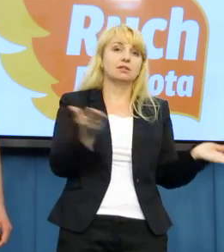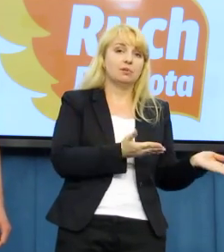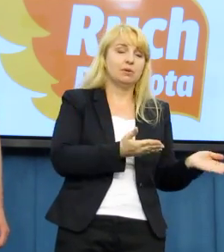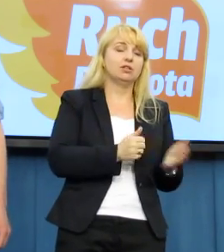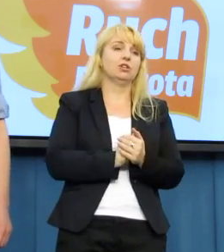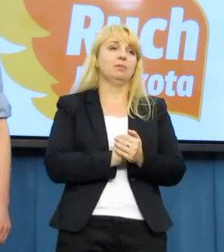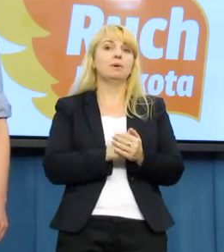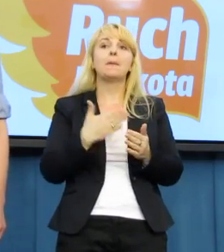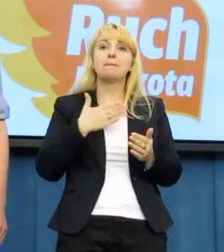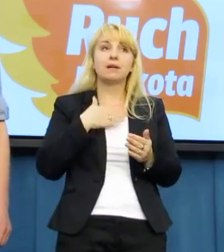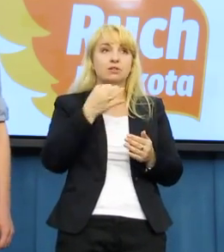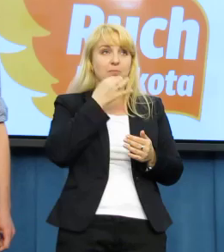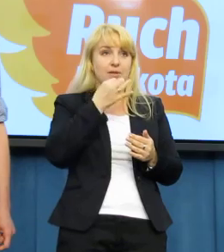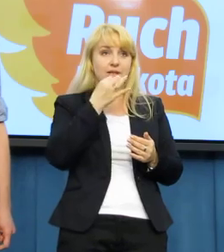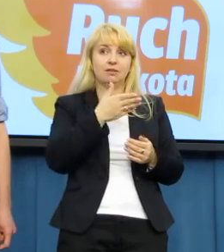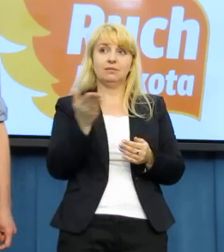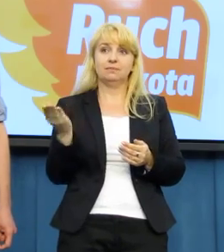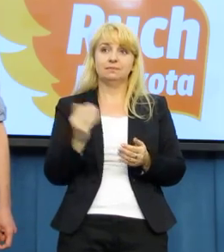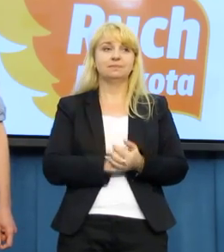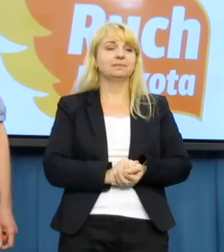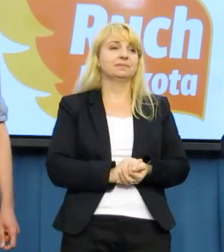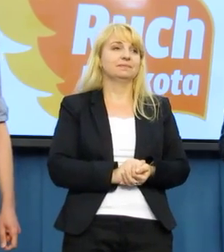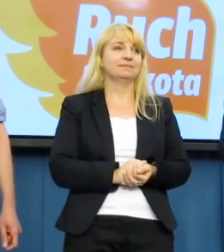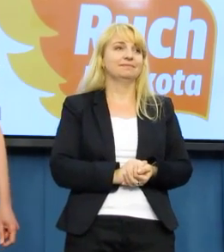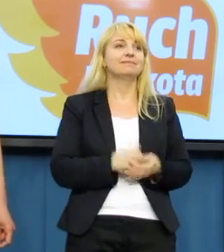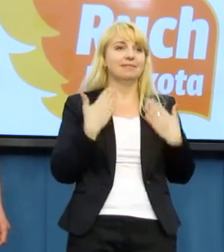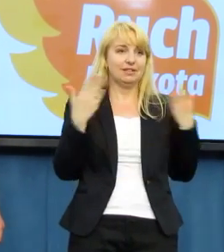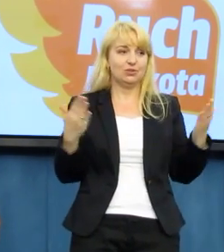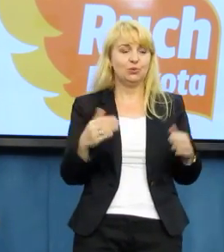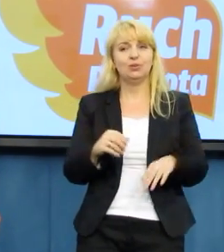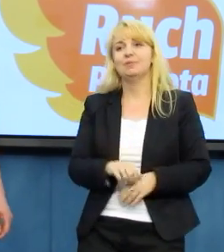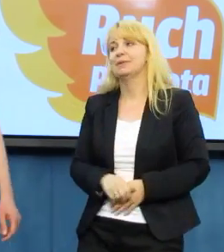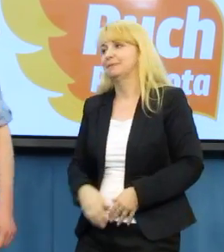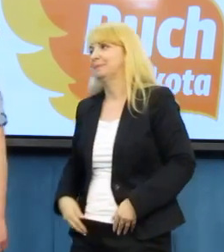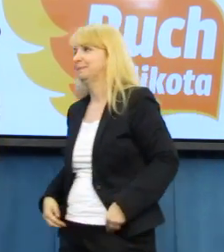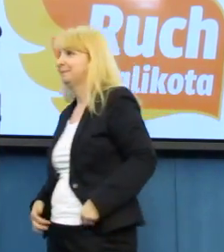bardzo. Czy macie Państwo pytania? Nie widzę. Dziękujemy bardzo. Do widzenia.